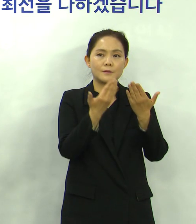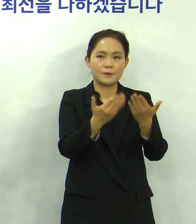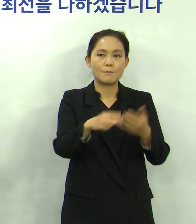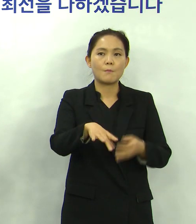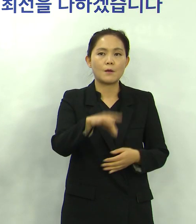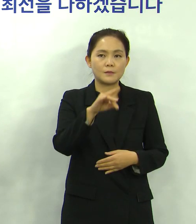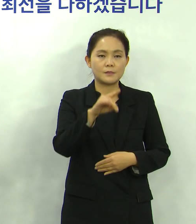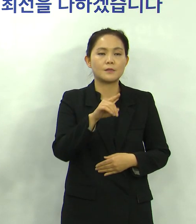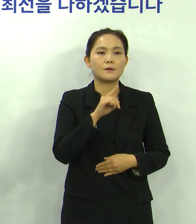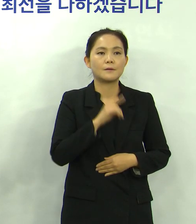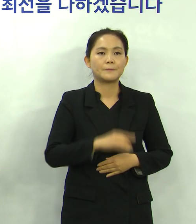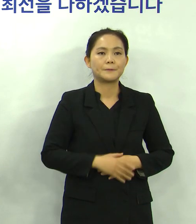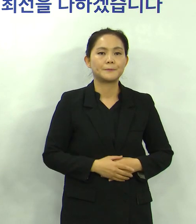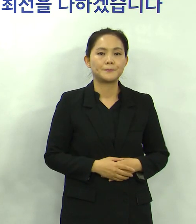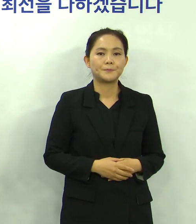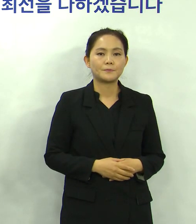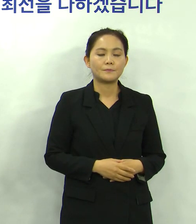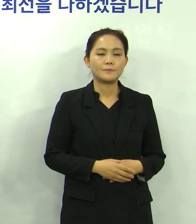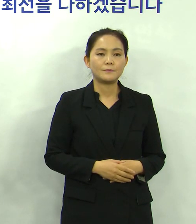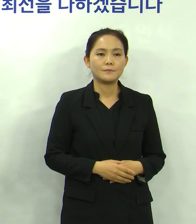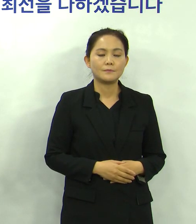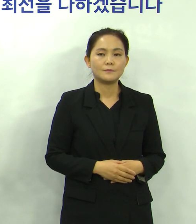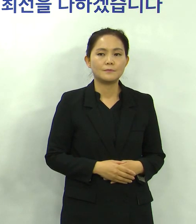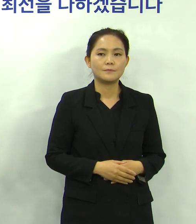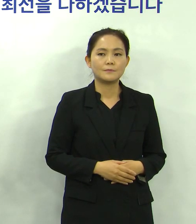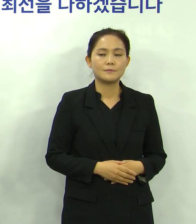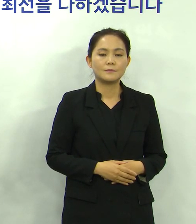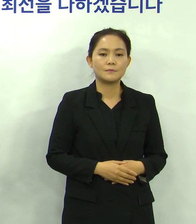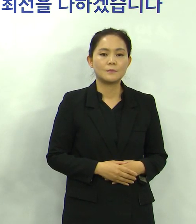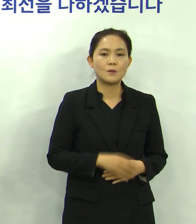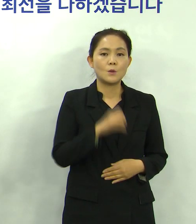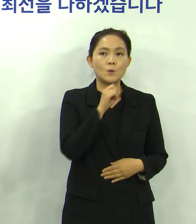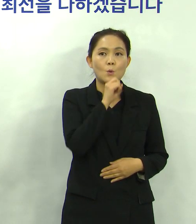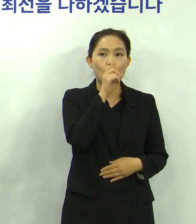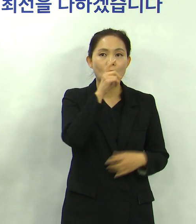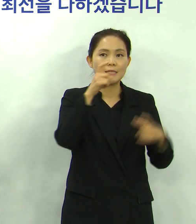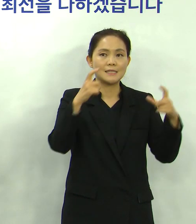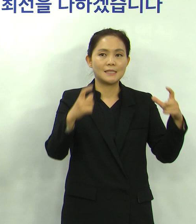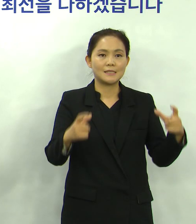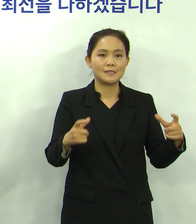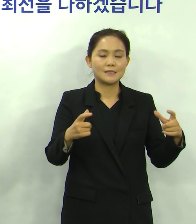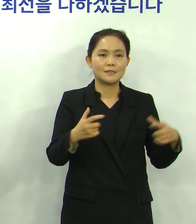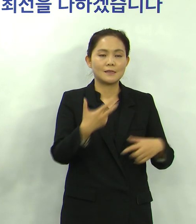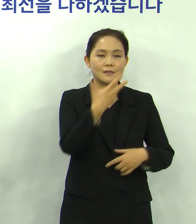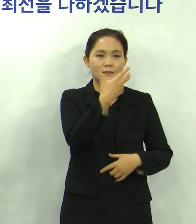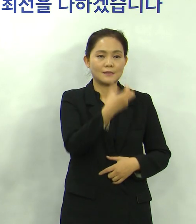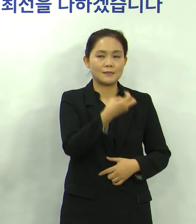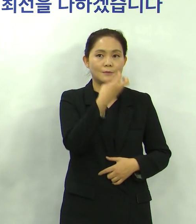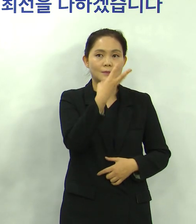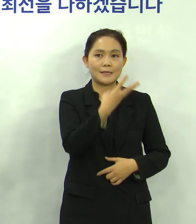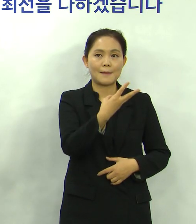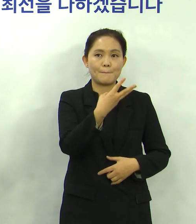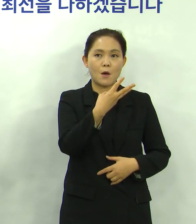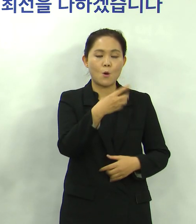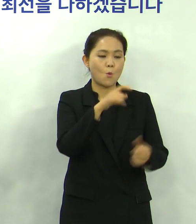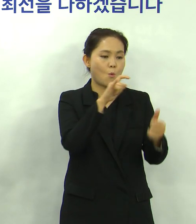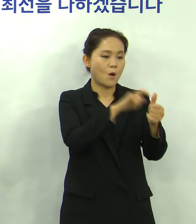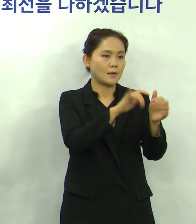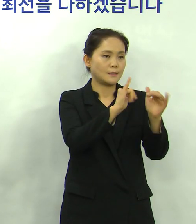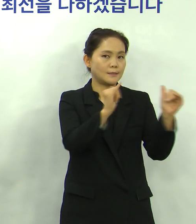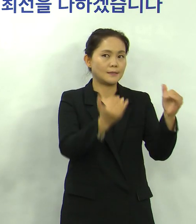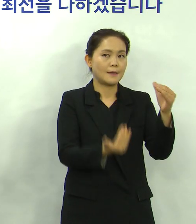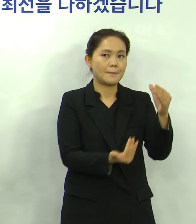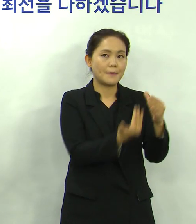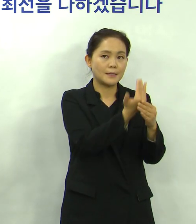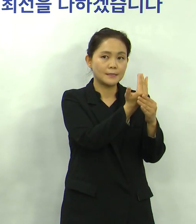말씀을 드리도록 하겠습니다 저희 용인에 73번 확진자가 발생을